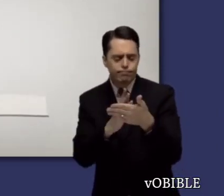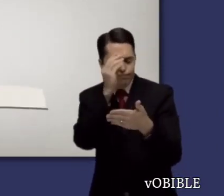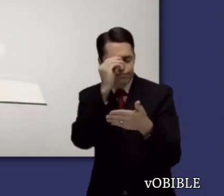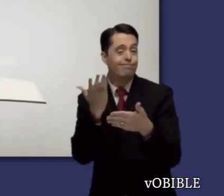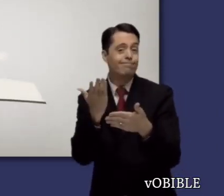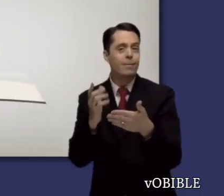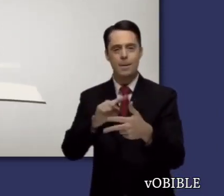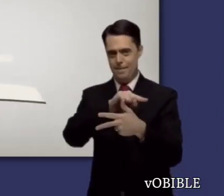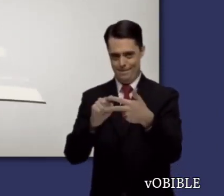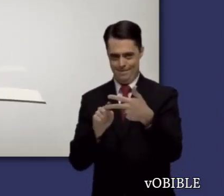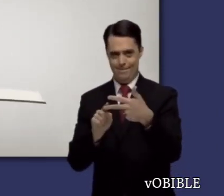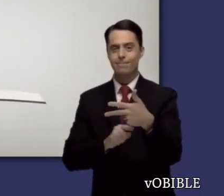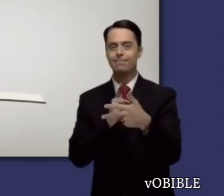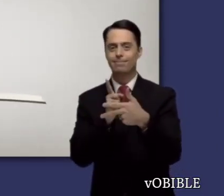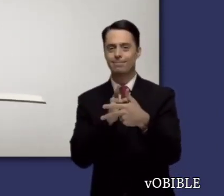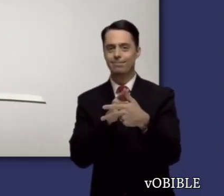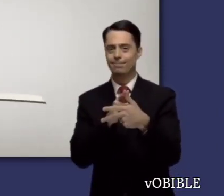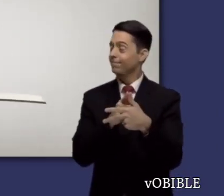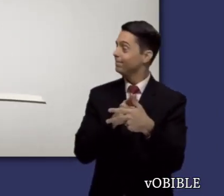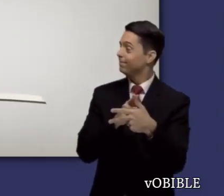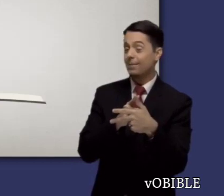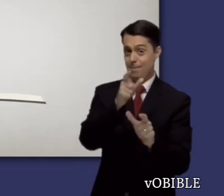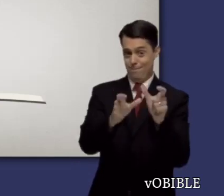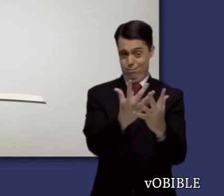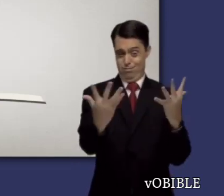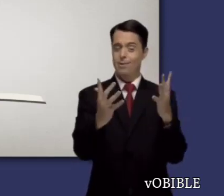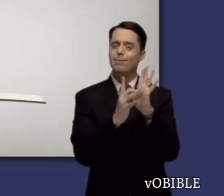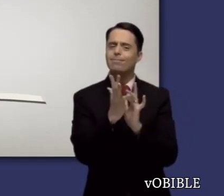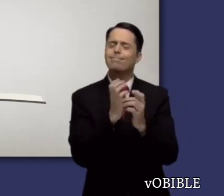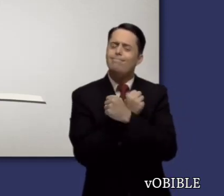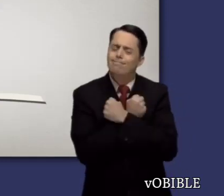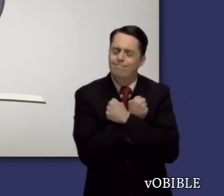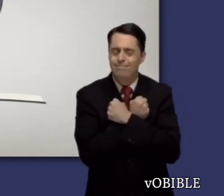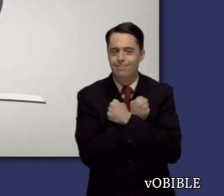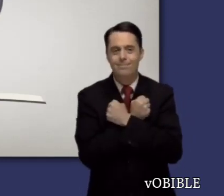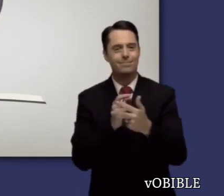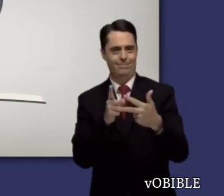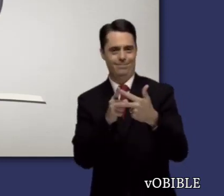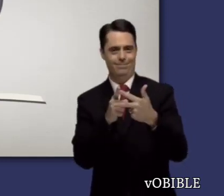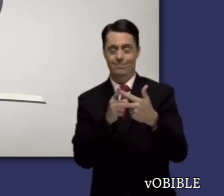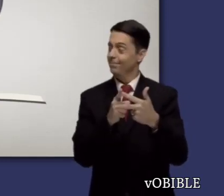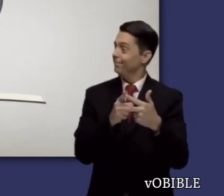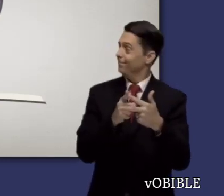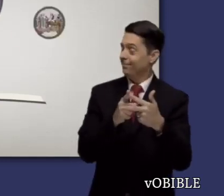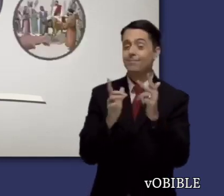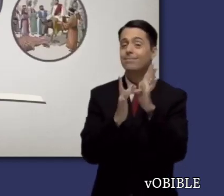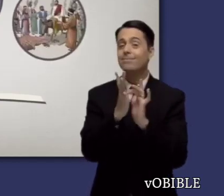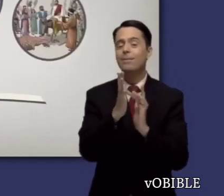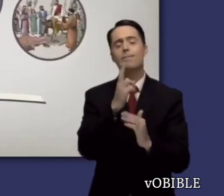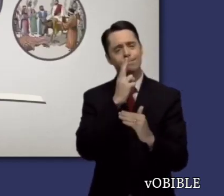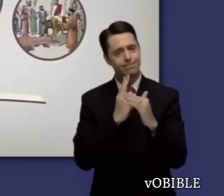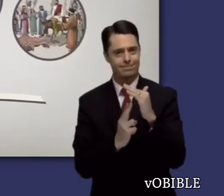Al leer el Evangelio de Juan, fíjese en el amor de Jesús por la humanidad, en su ejemplo de humildad